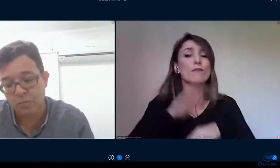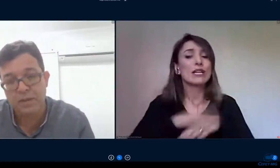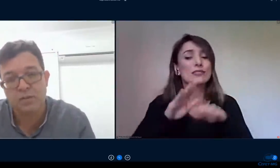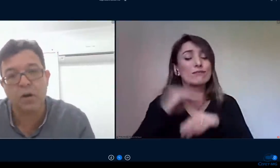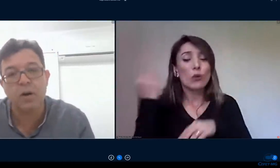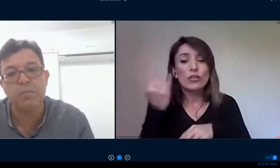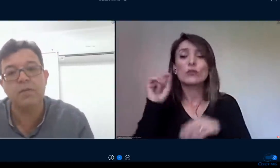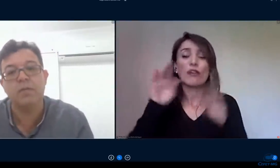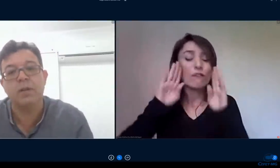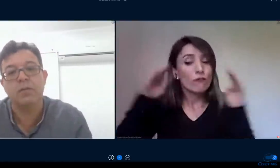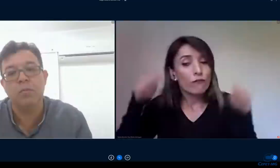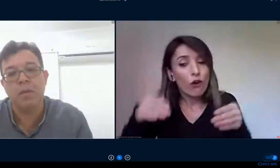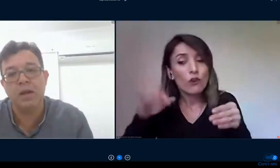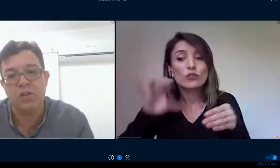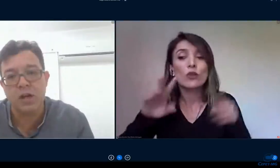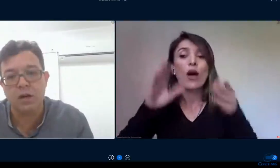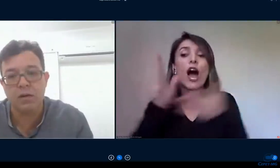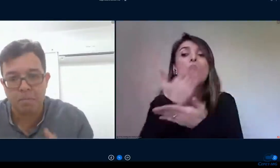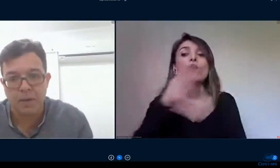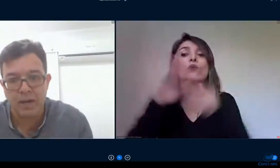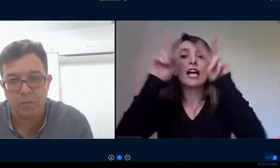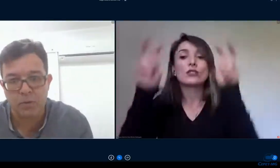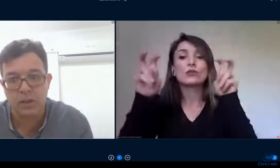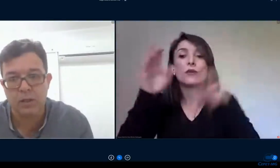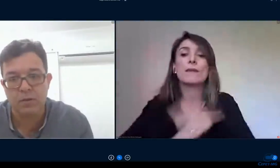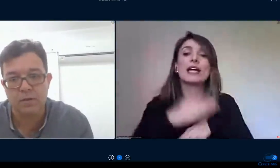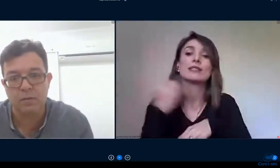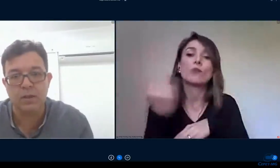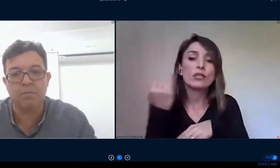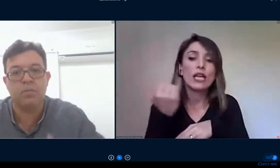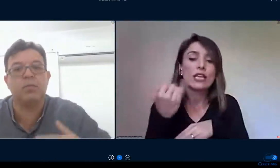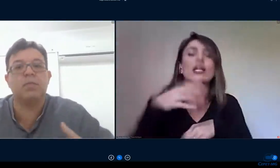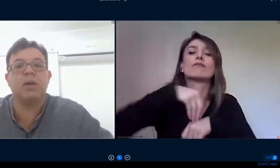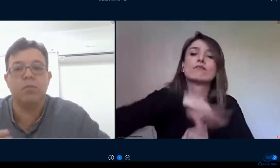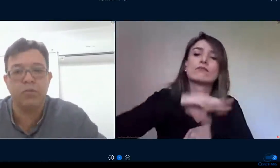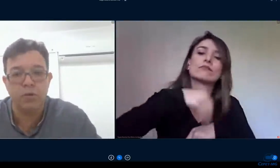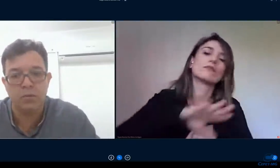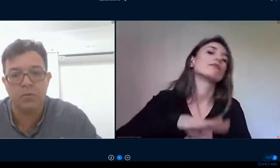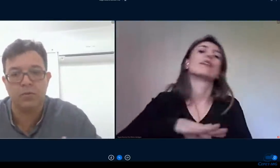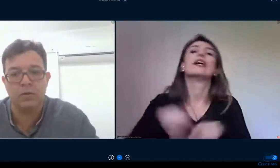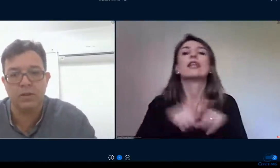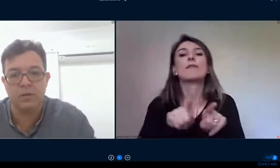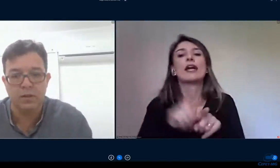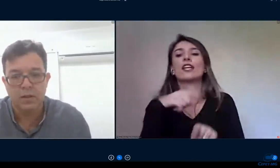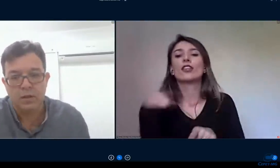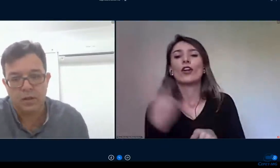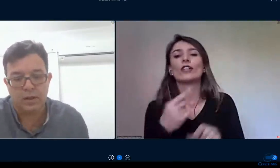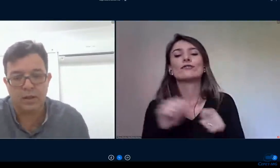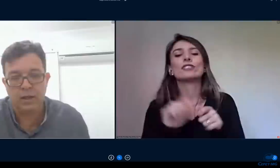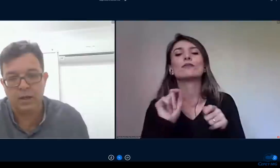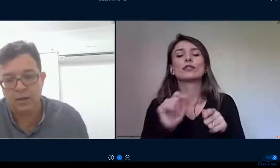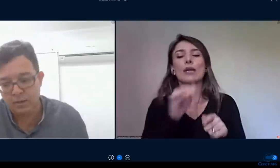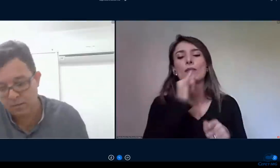fizemos pitstops um mês de aula para um pouquinho uma semana dar um folho para os estudantes